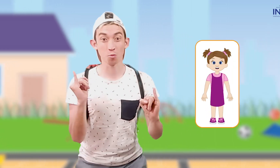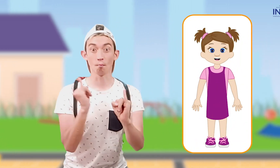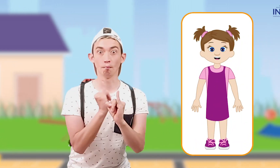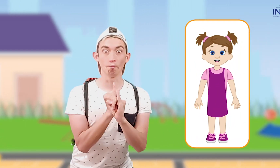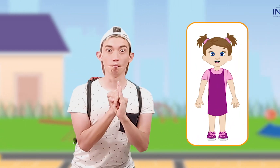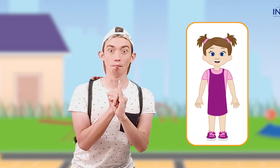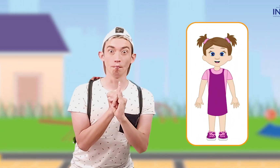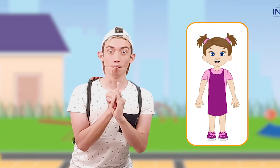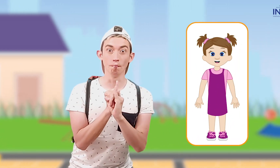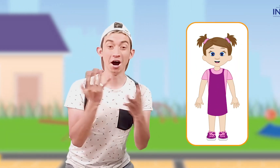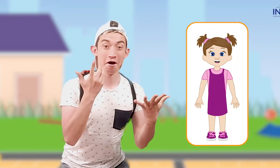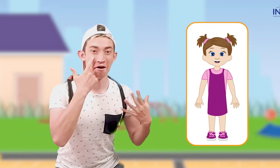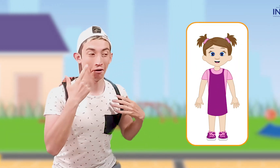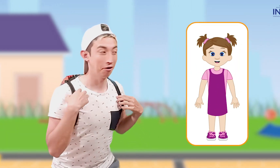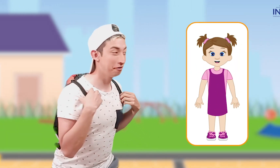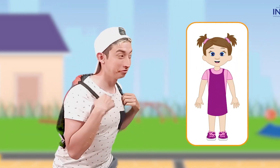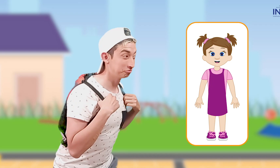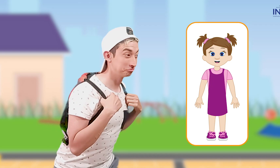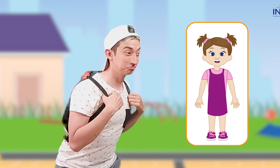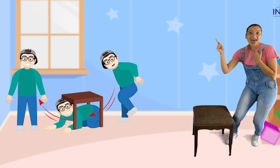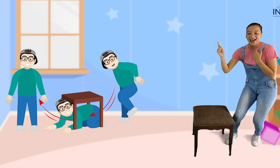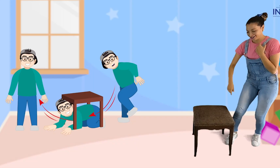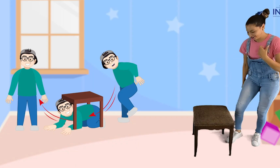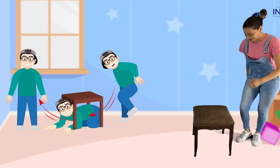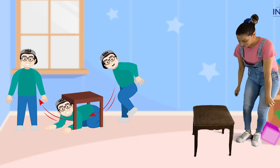¡Flaco! ¡A ver! ¡Ah! ¡Ya sé!